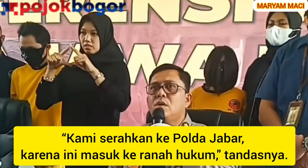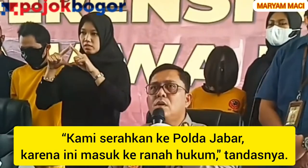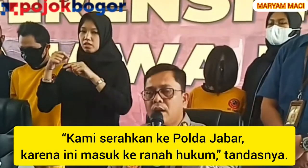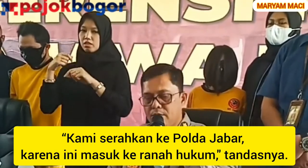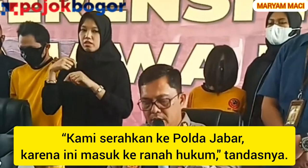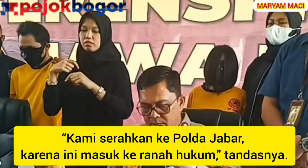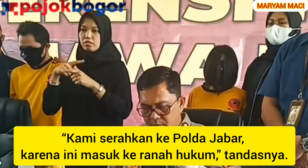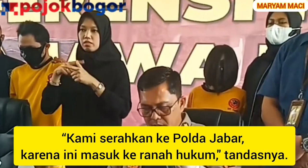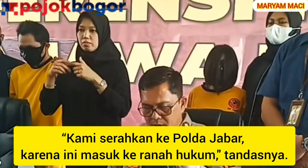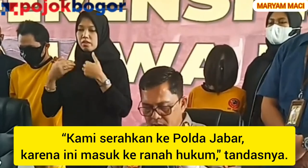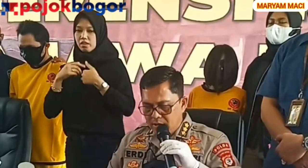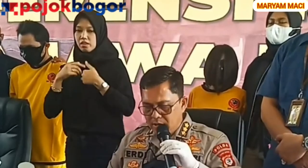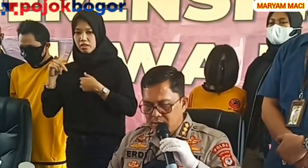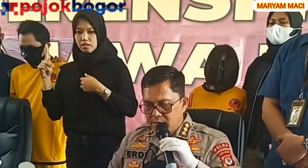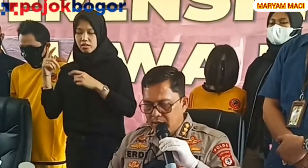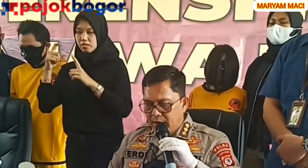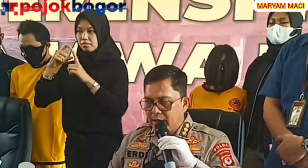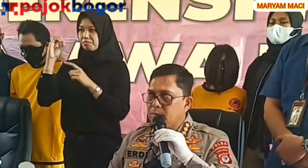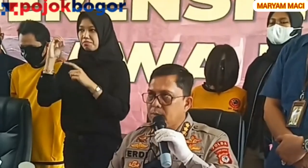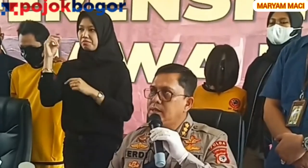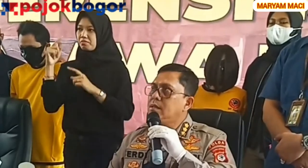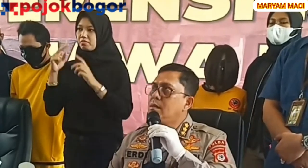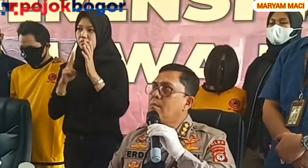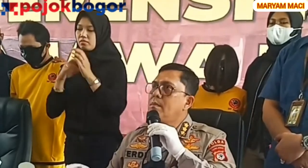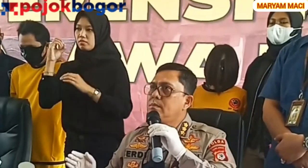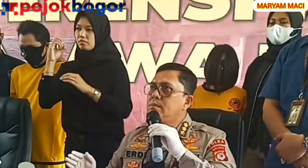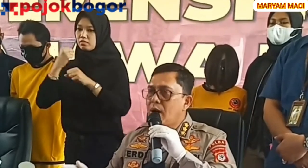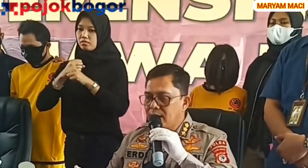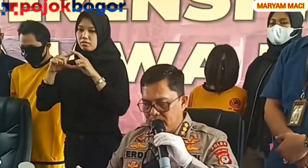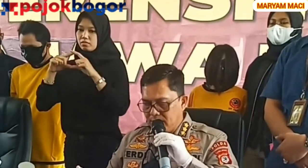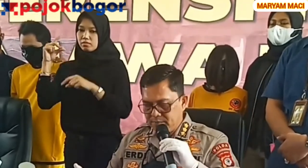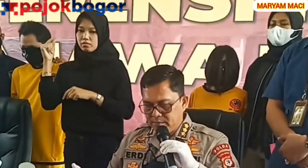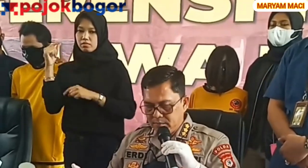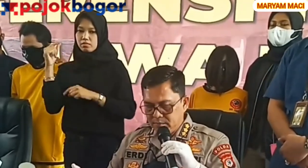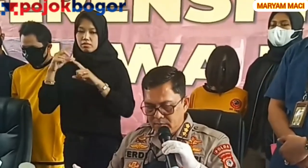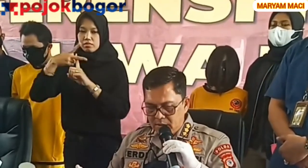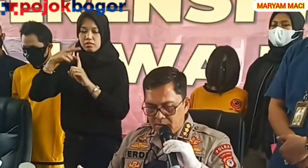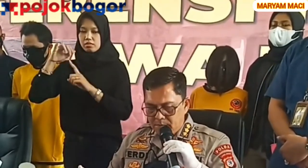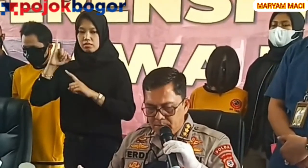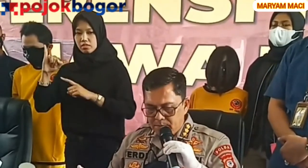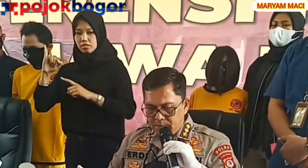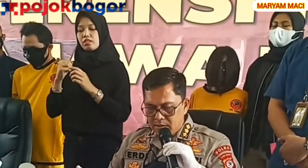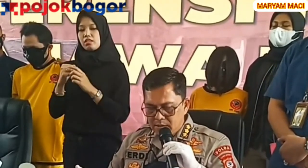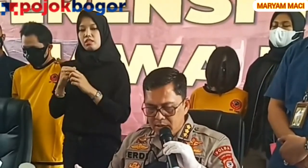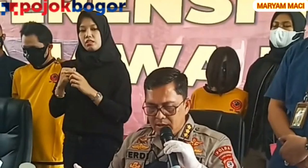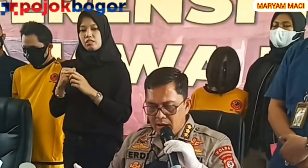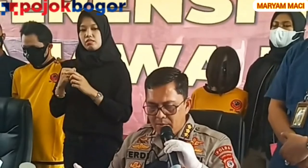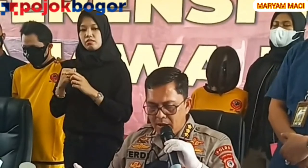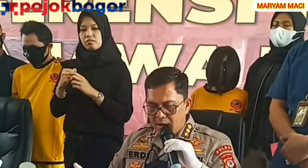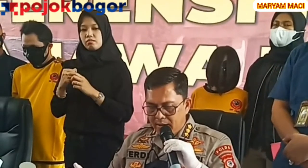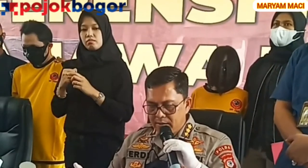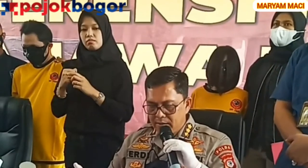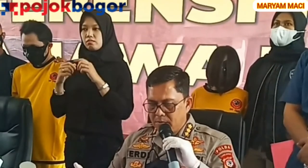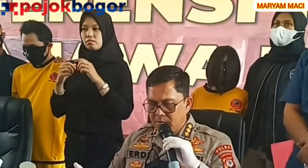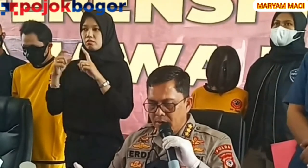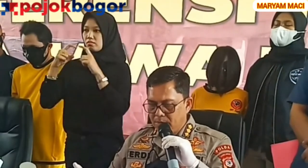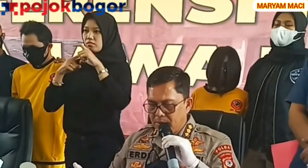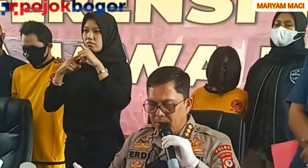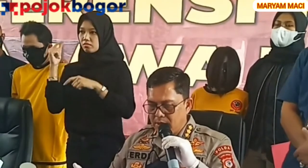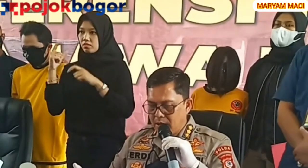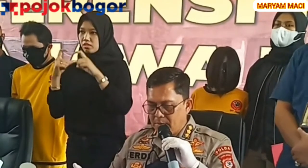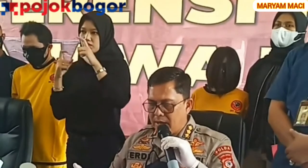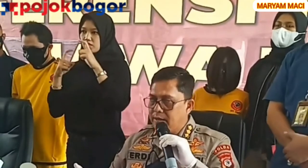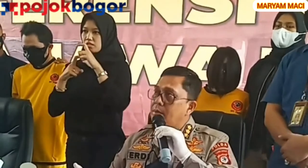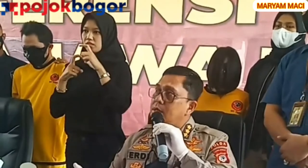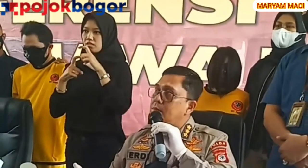pornografi yang secara ekspresif memuat persenggamaan termasuk